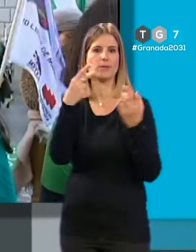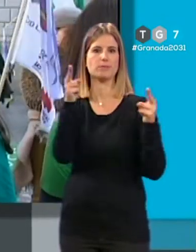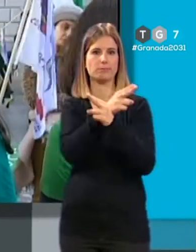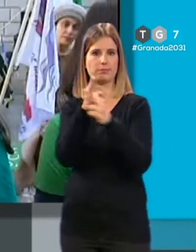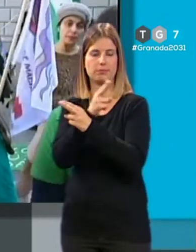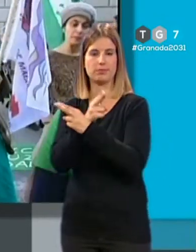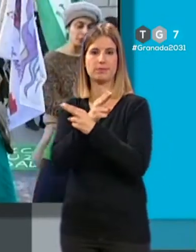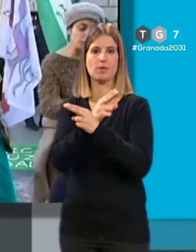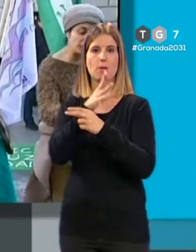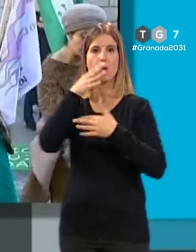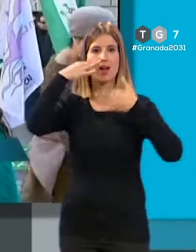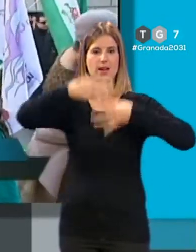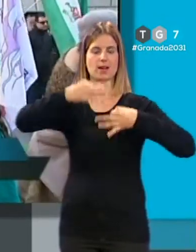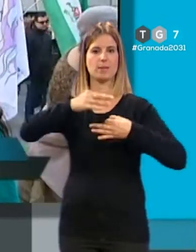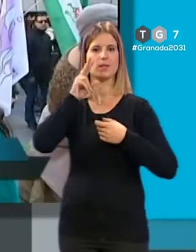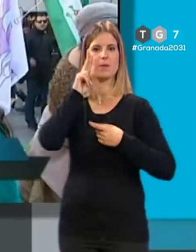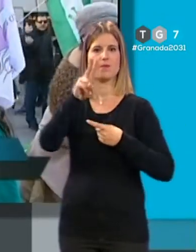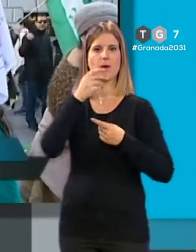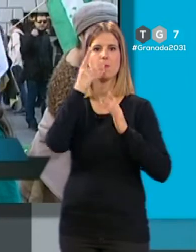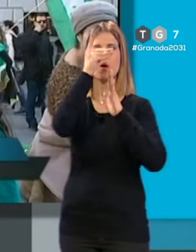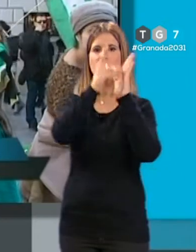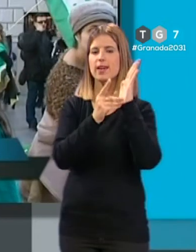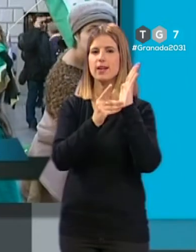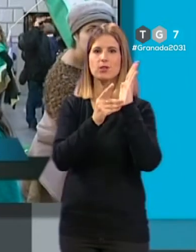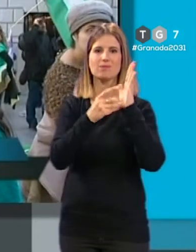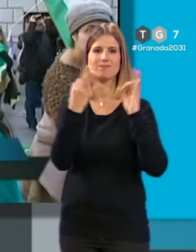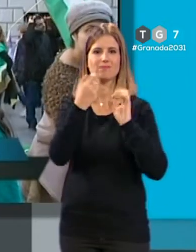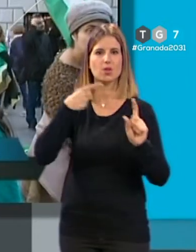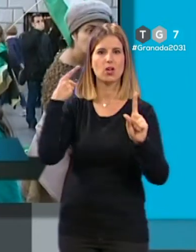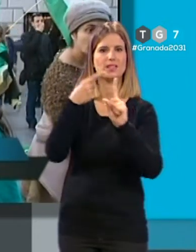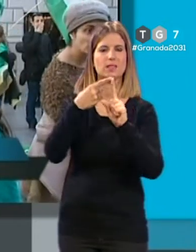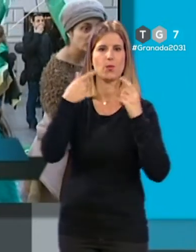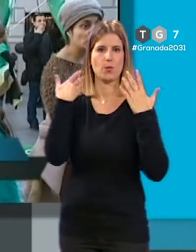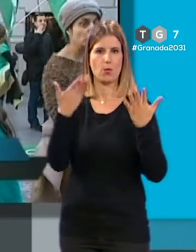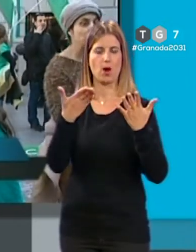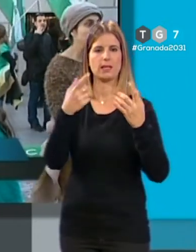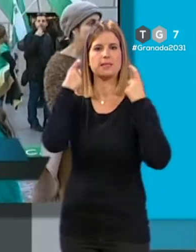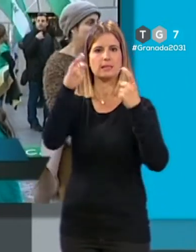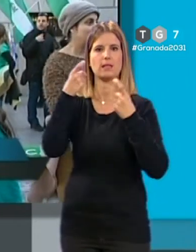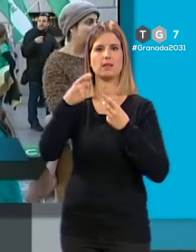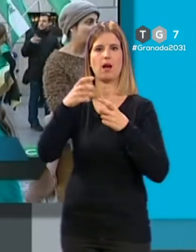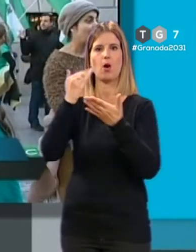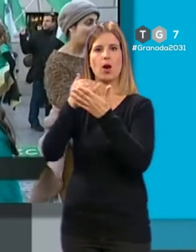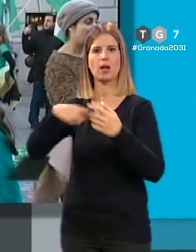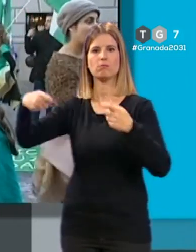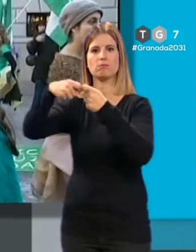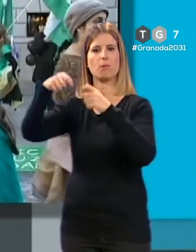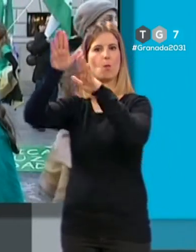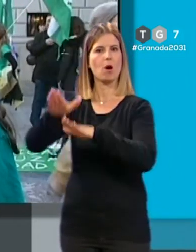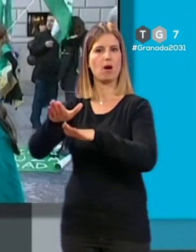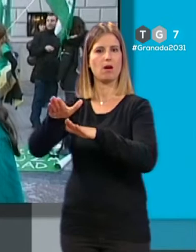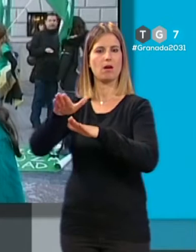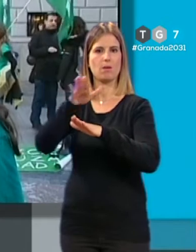realmente observamos que este decreto lo que pretende al final favorecer a la concertada y